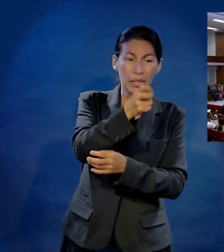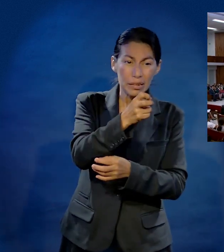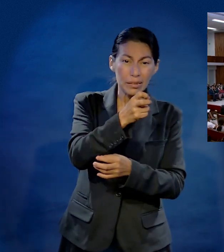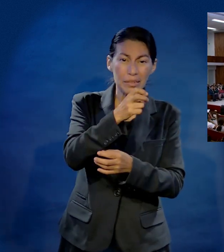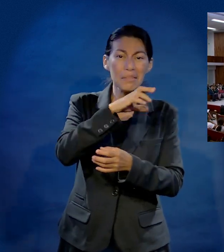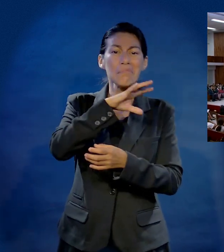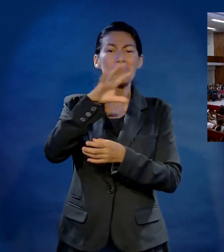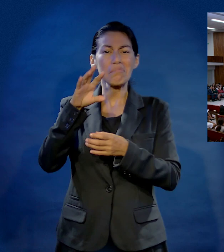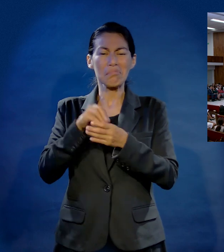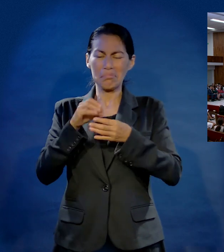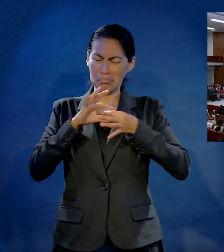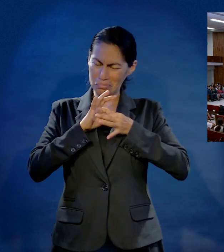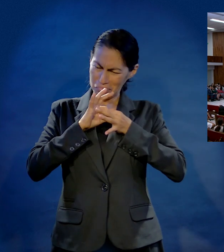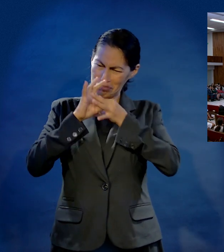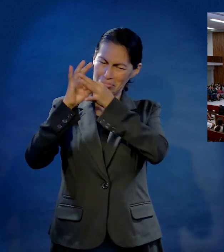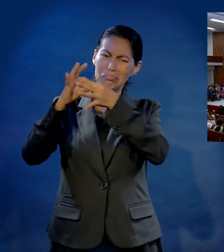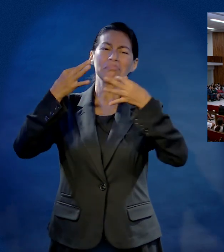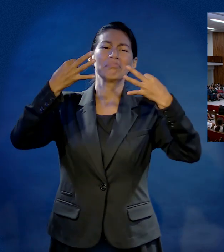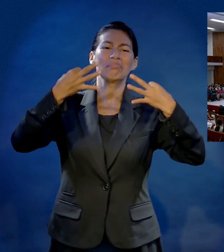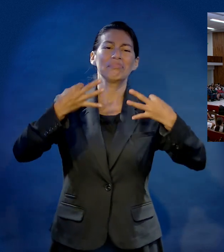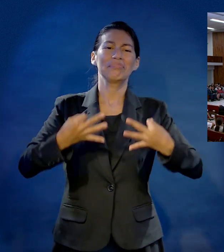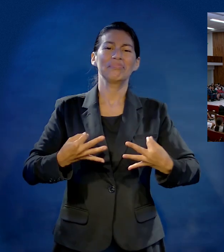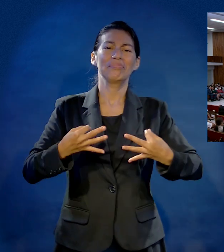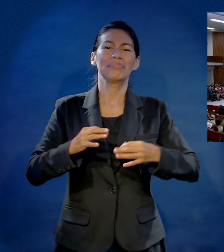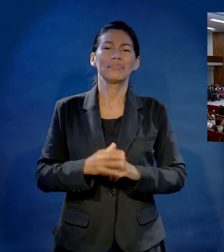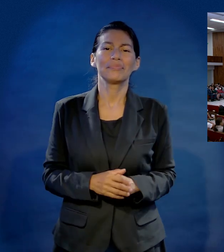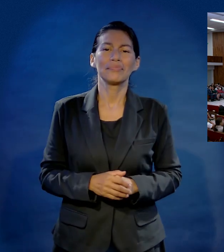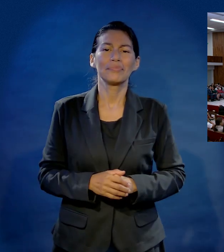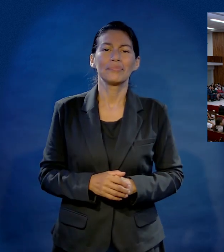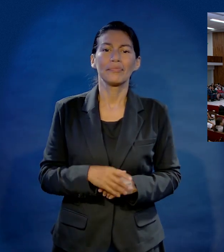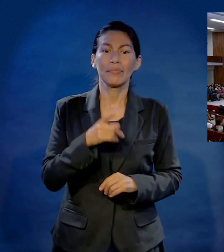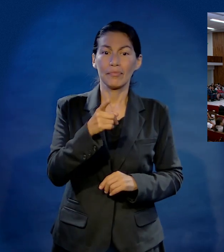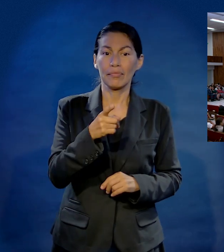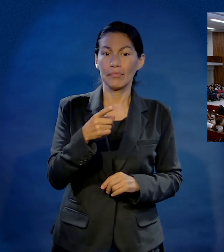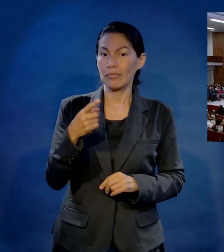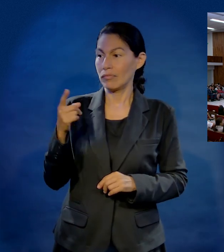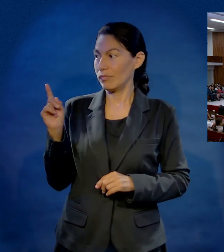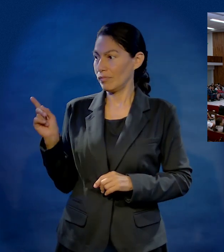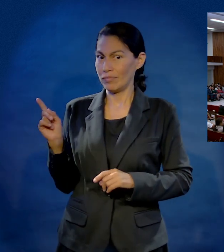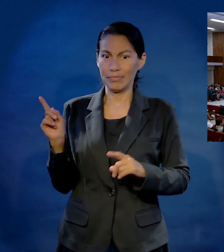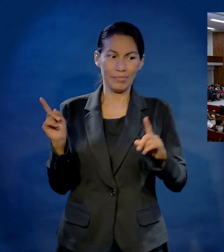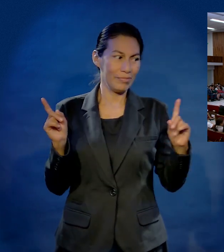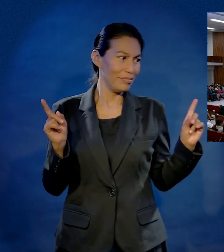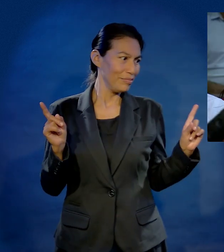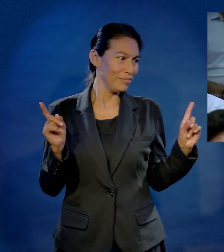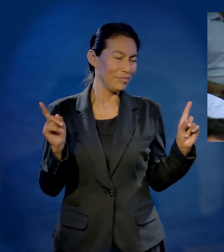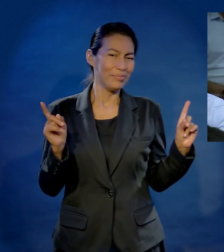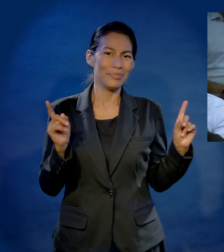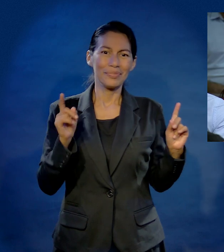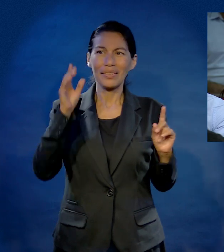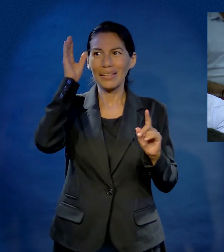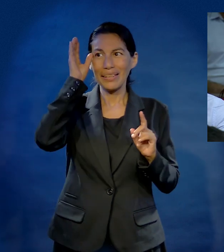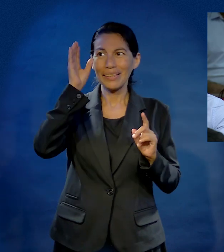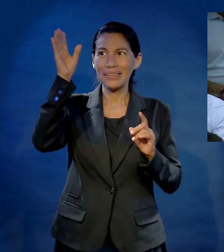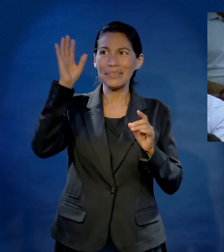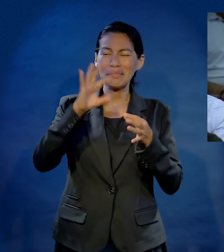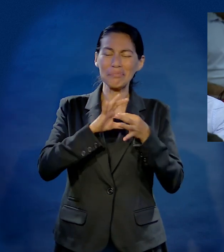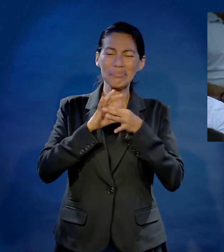Es una promesa del Señor. Dile al de al lado, con Cristo estarás pleno. Díle así al de al lado. Con Cristo estarás pleno.